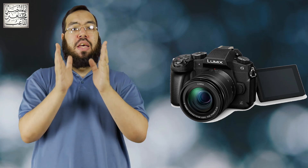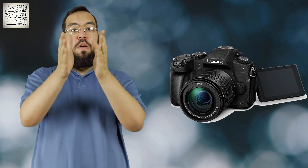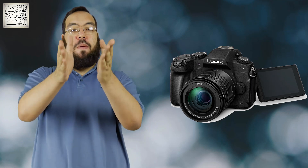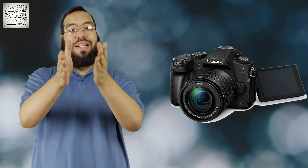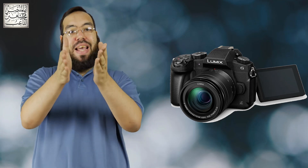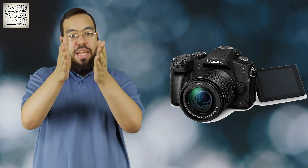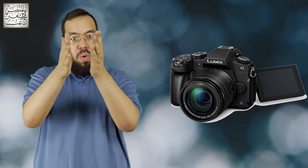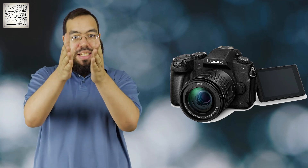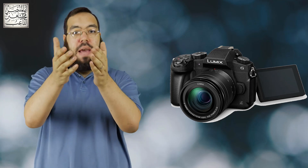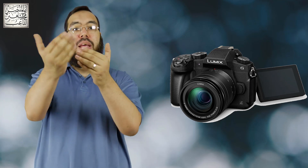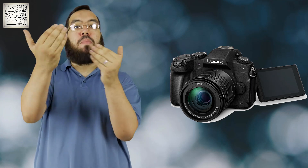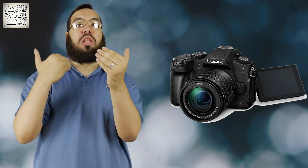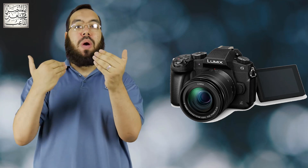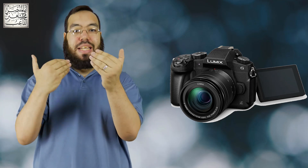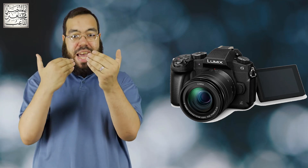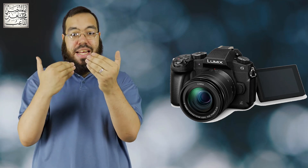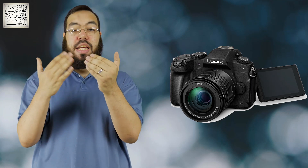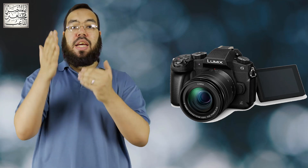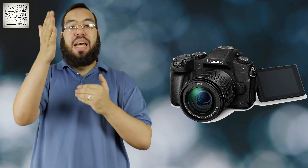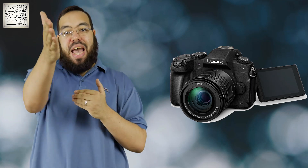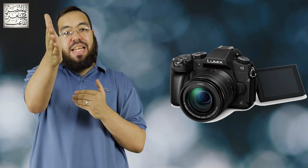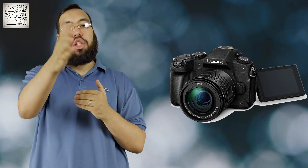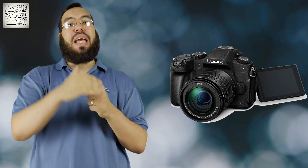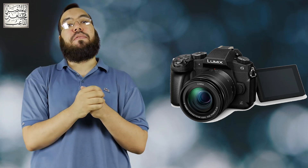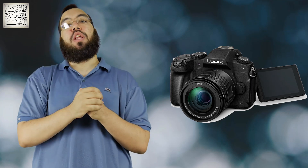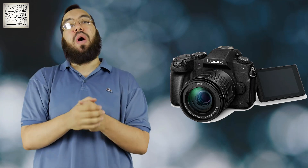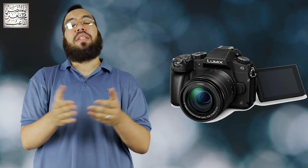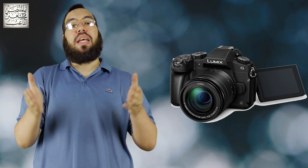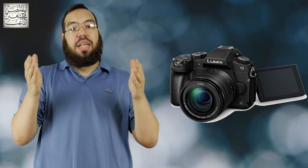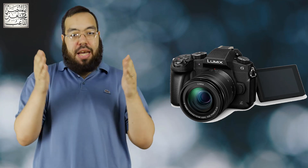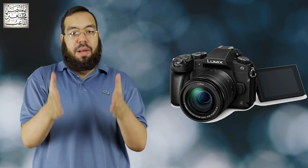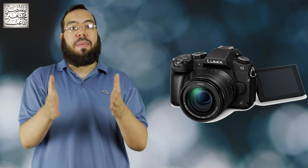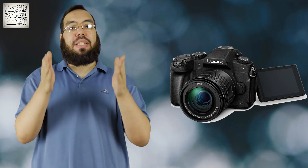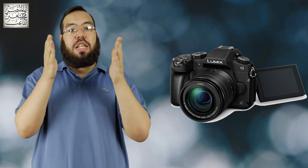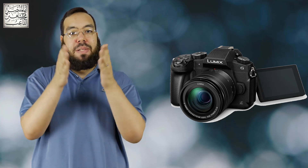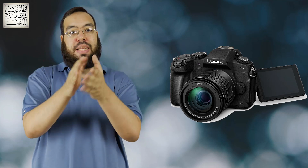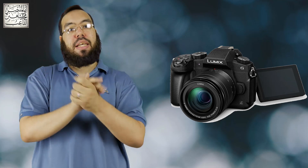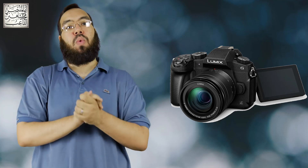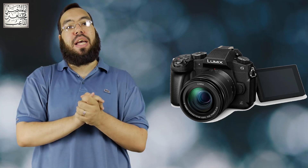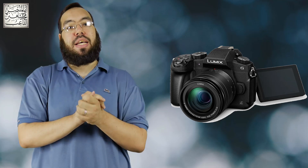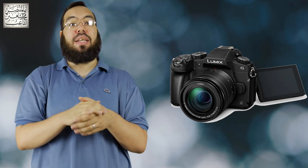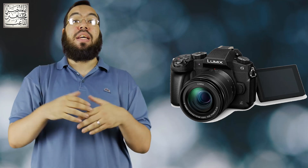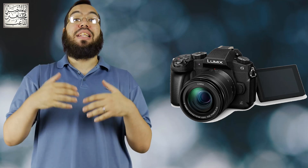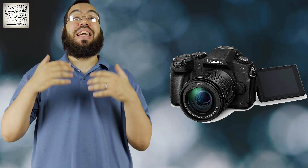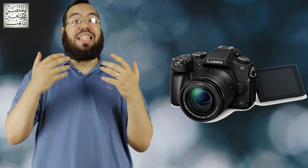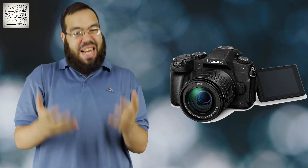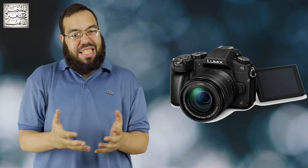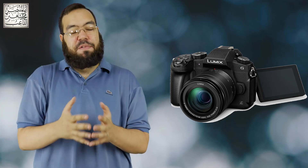فبالتالي والكاميرا متوجهة ليه انا شايف دلوقتي ان الكاميرا ما زالت بتسجل وهكذا لكن للأسف